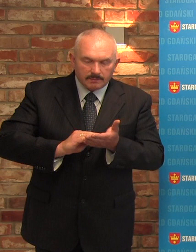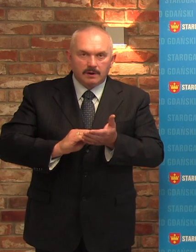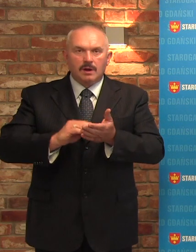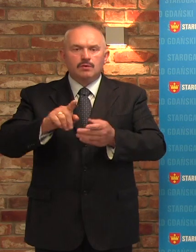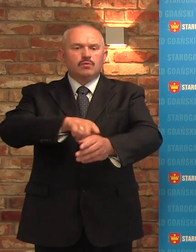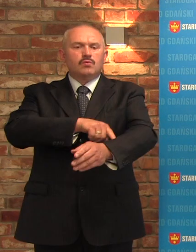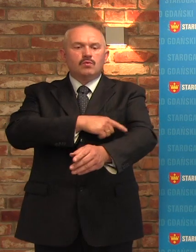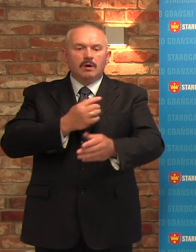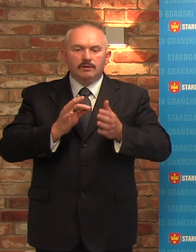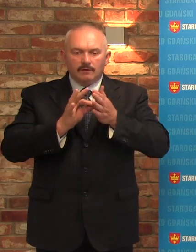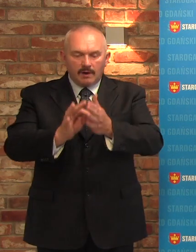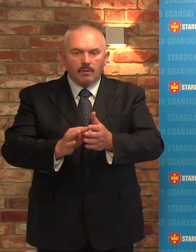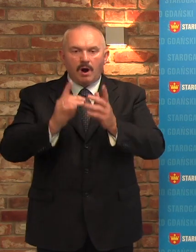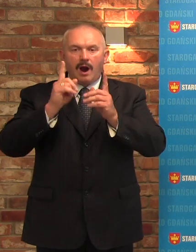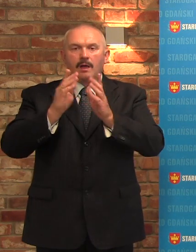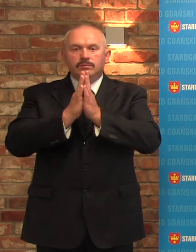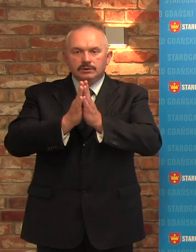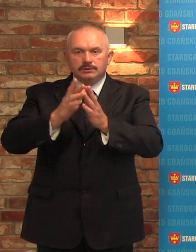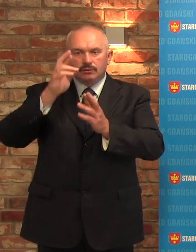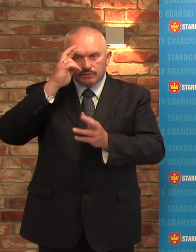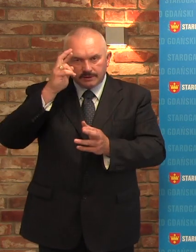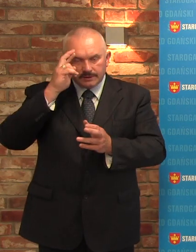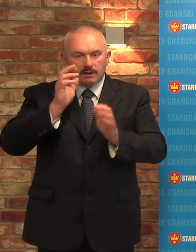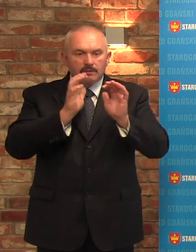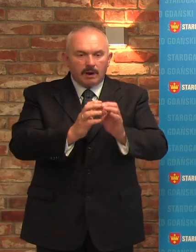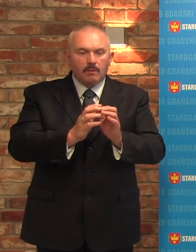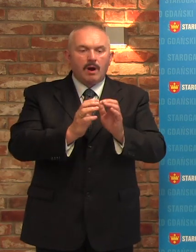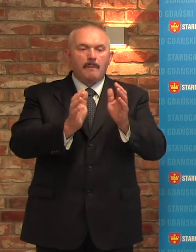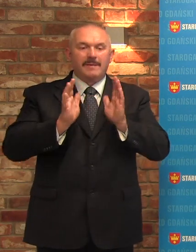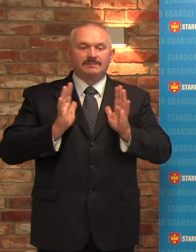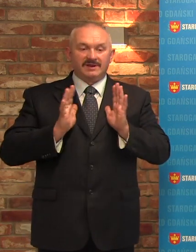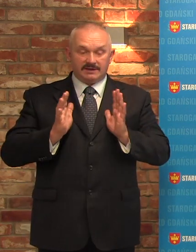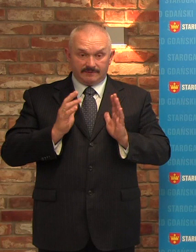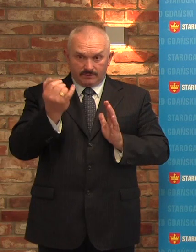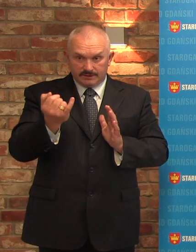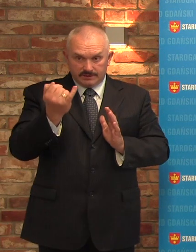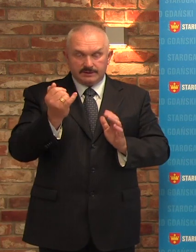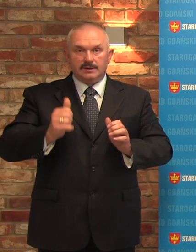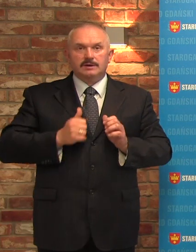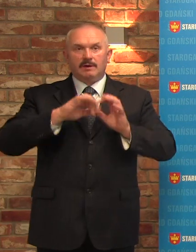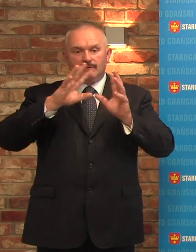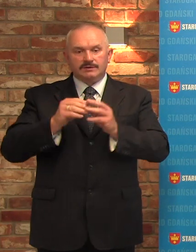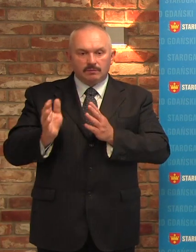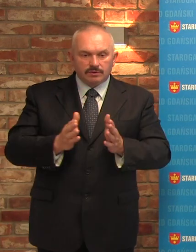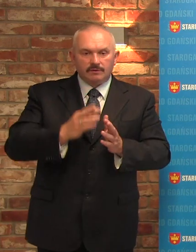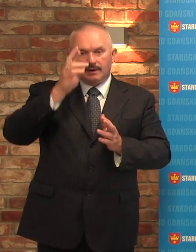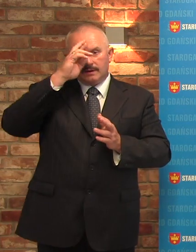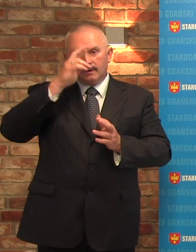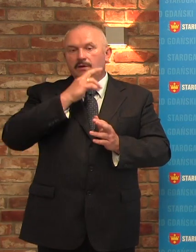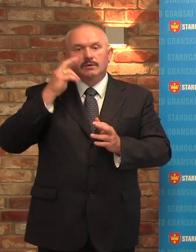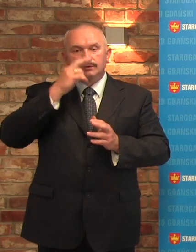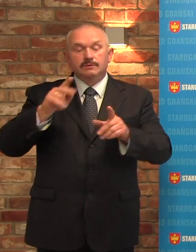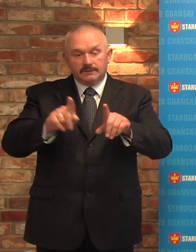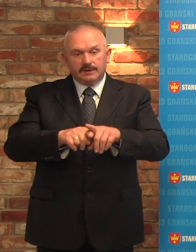proszę nas zrozumieć. Dbamy o bezpieczeństwo tych małych dzieci, dbamy o bezpieczeństwo rodziców, dbamy o